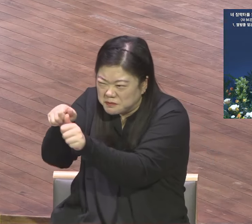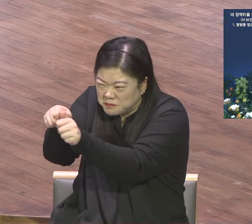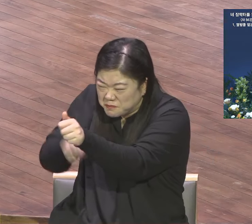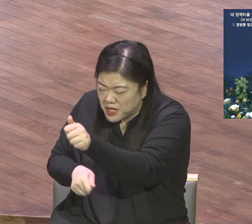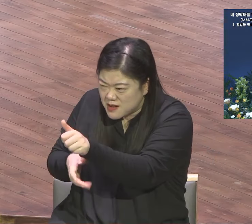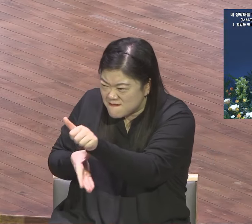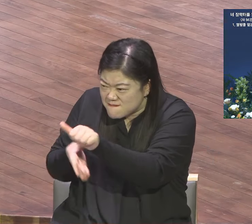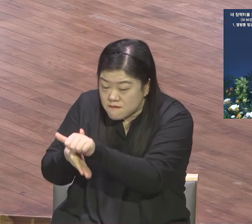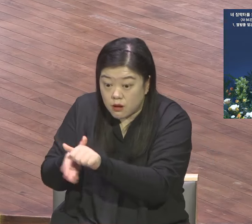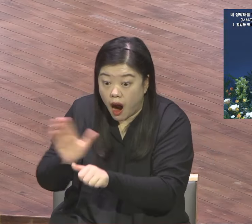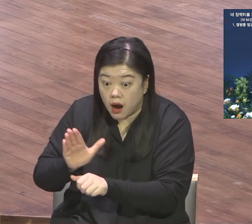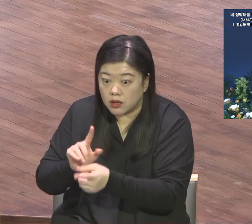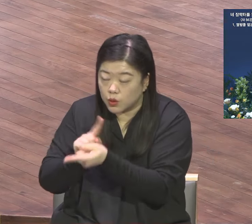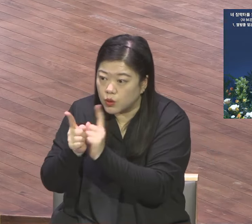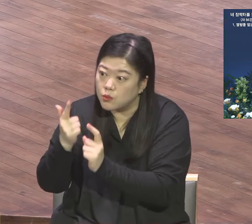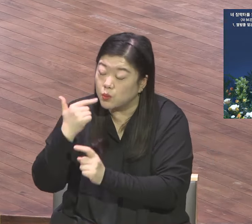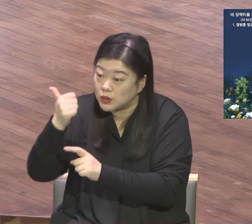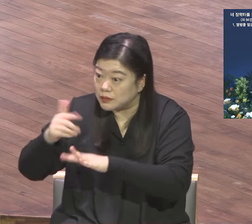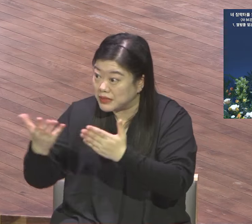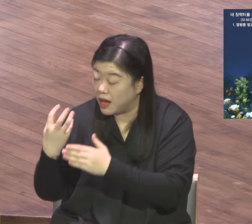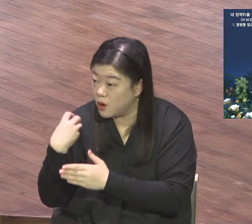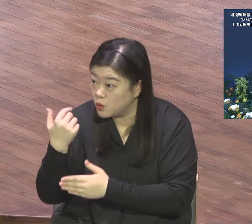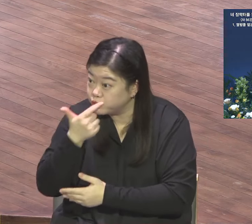같이 지역보고만 위해서 얼마나 아름답게 하는지